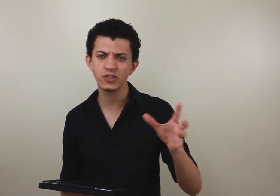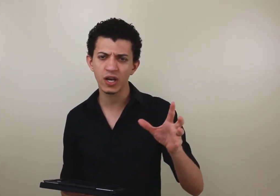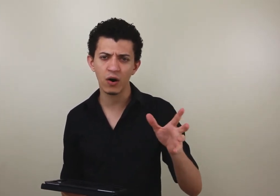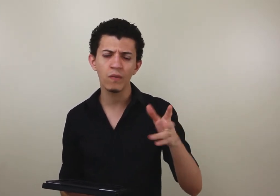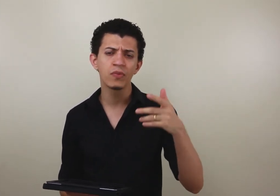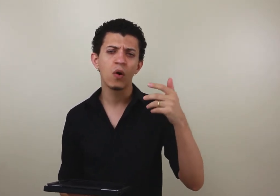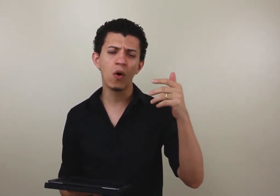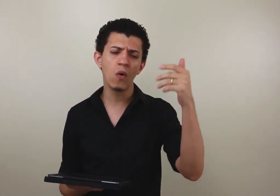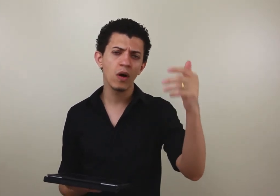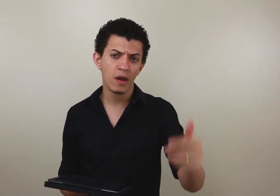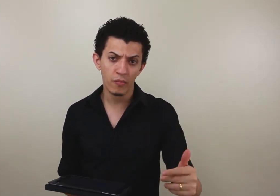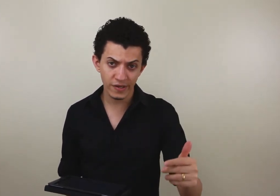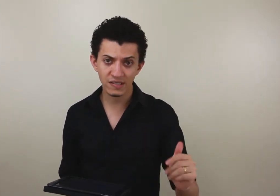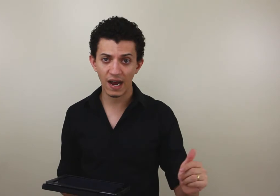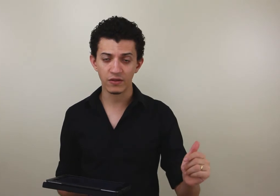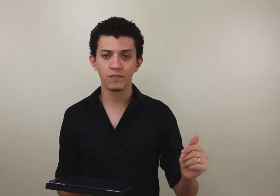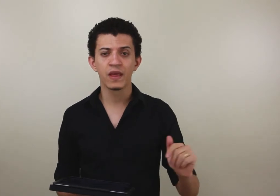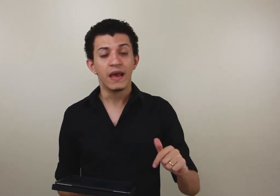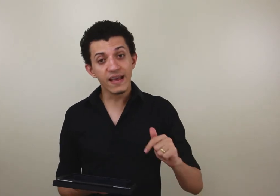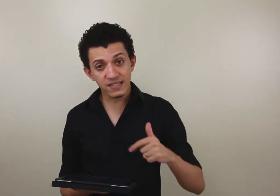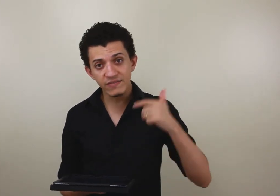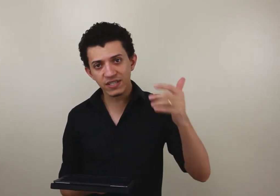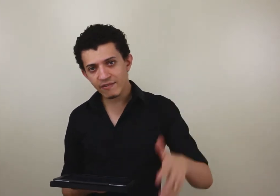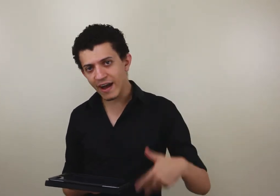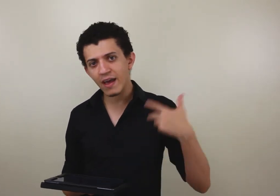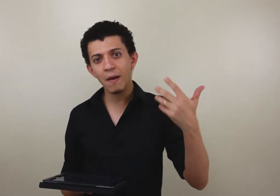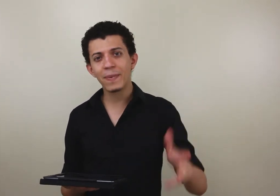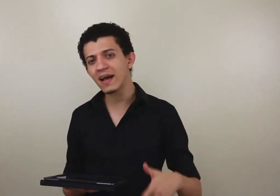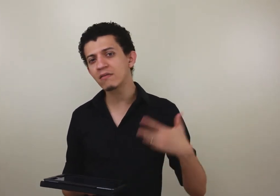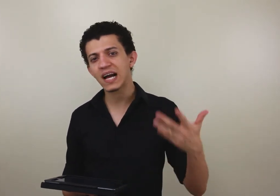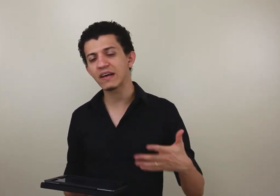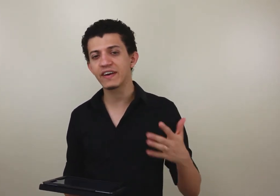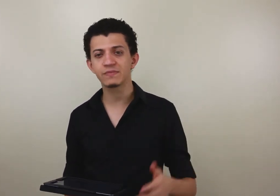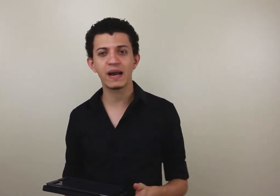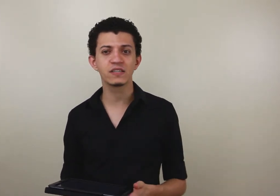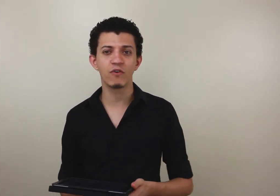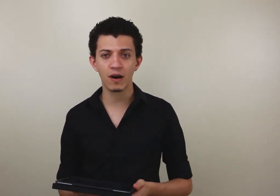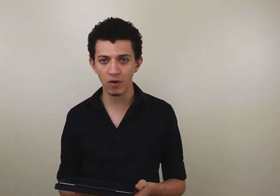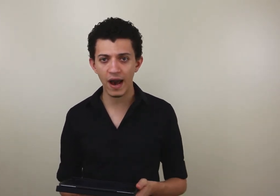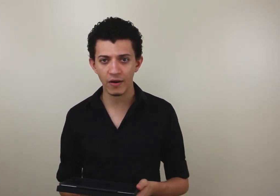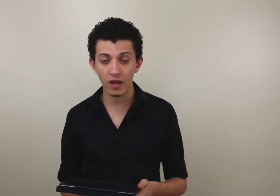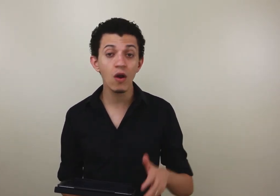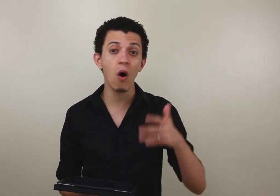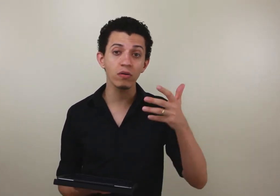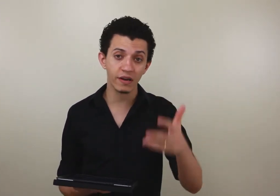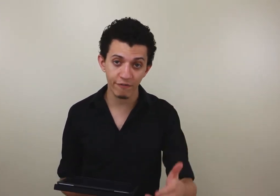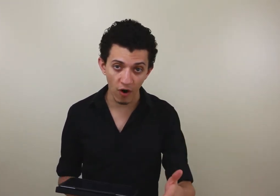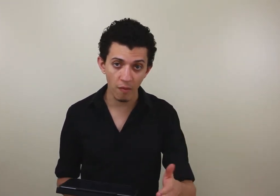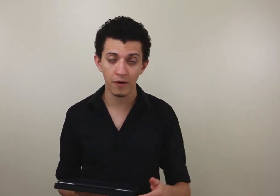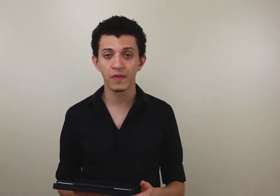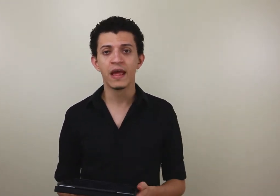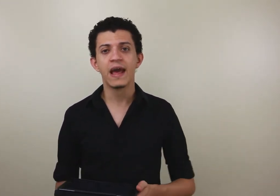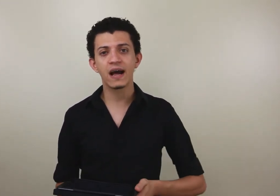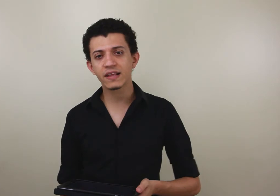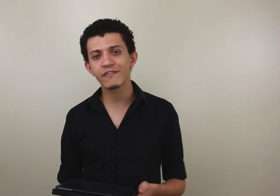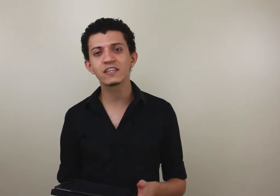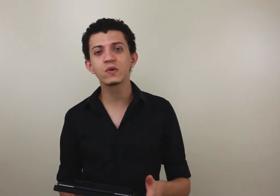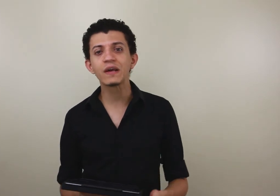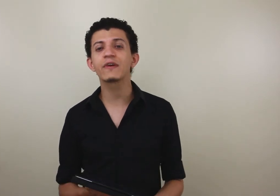região ou por estado. E assim você vai ampliando cada vez mais seu vocabulário. E outra forma é através do livro